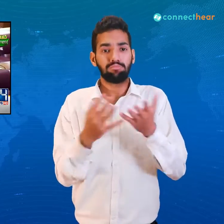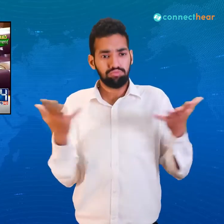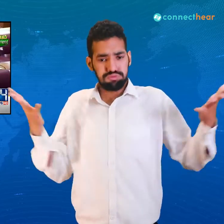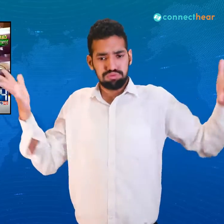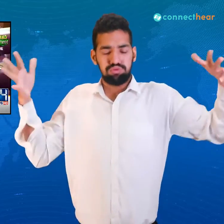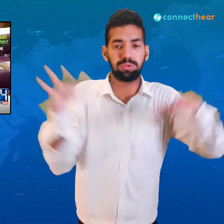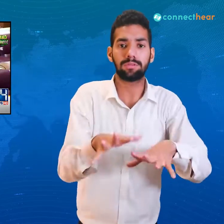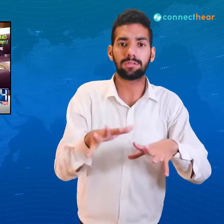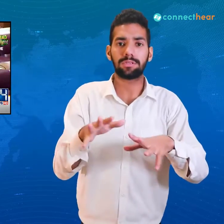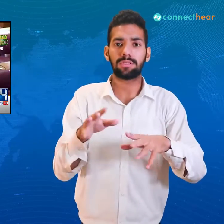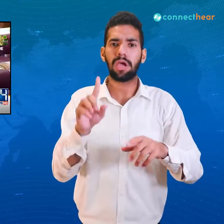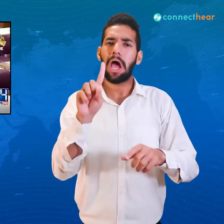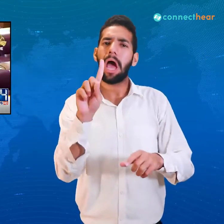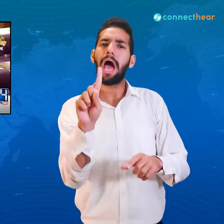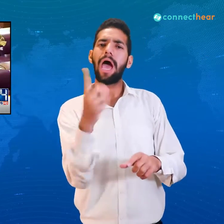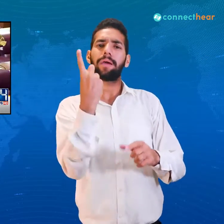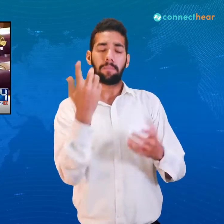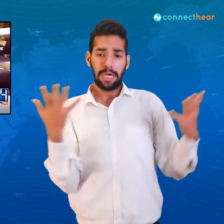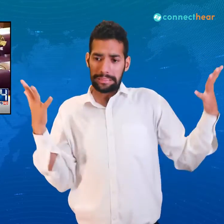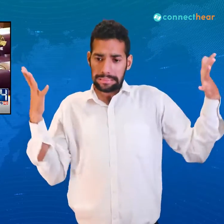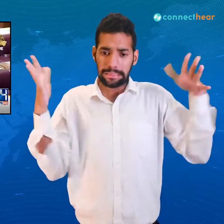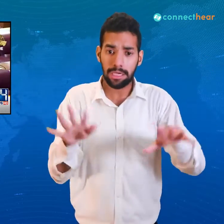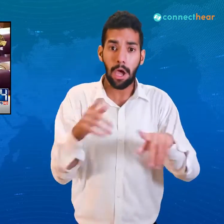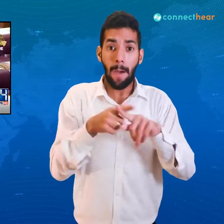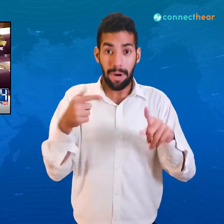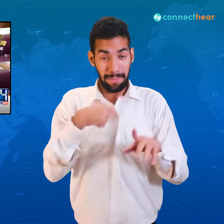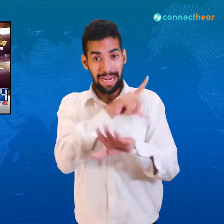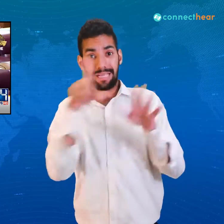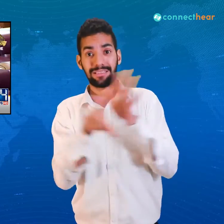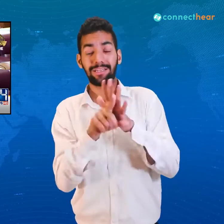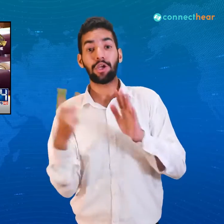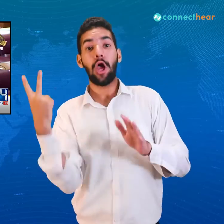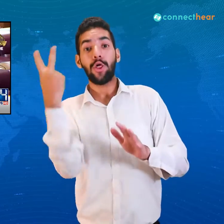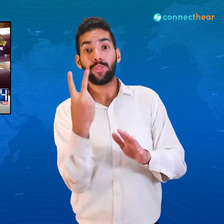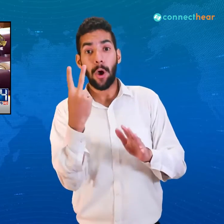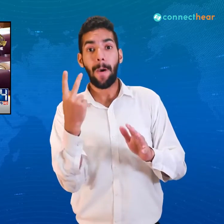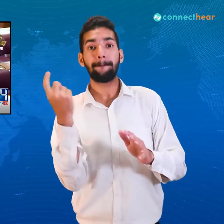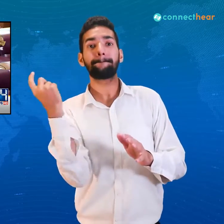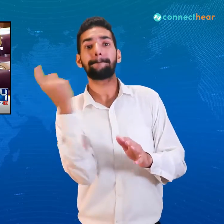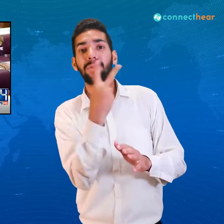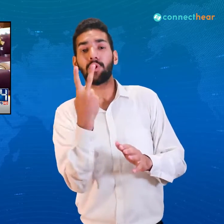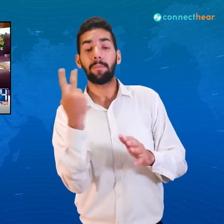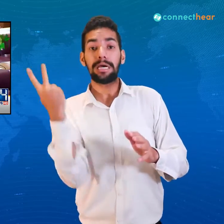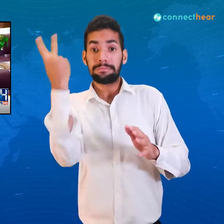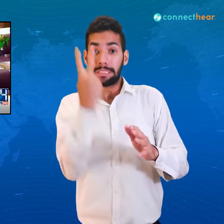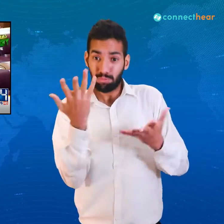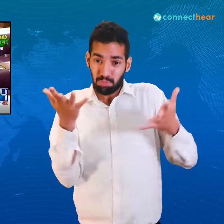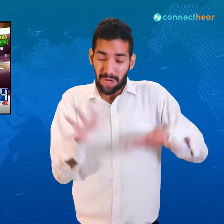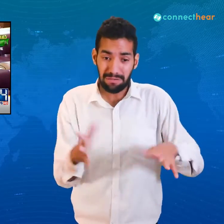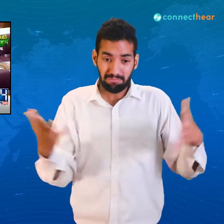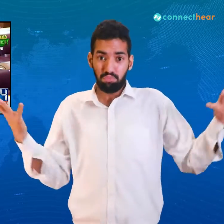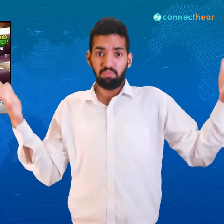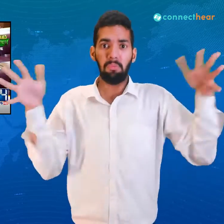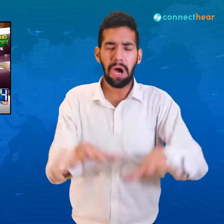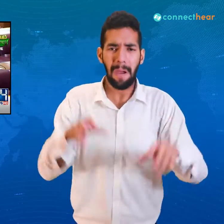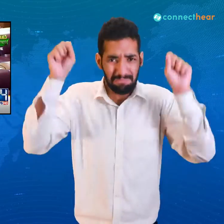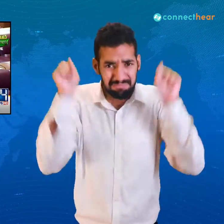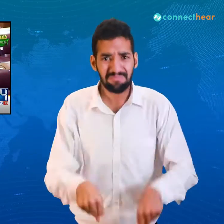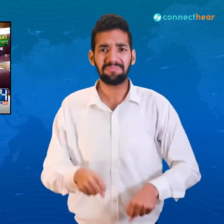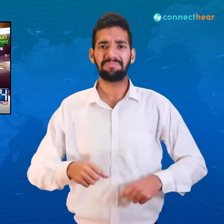مسلم امہ کو کھٹا کیا تو انہوں نے ایک بارے کھٹا کیا اور میرے لیڈر عمران خان صاحب نے دو مہینے میں دو بارے کھٹا کیا اللہ تعالیٰ کے